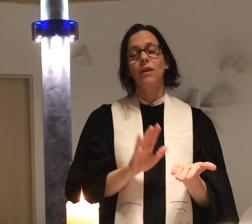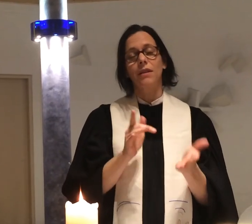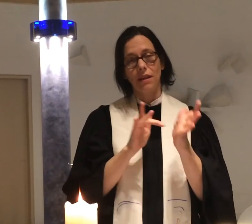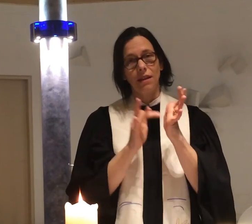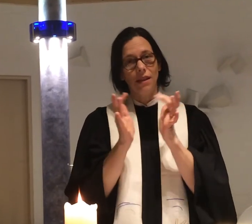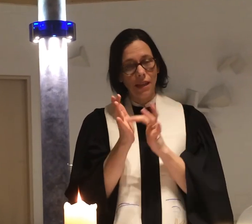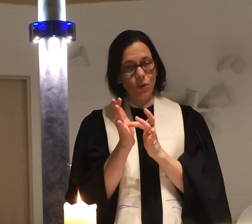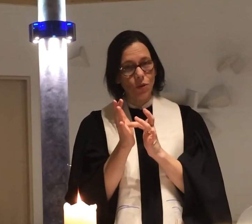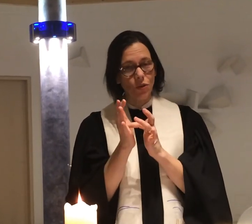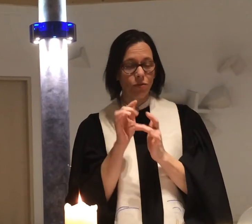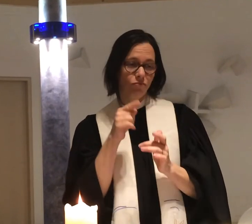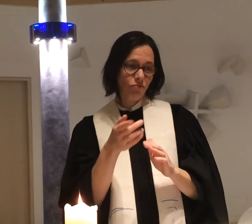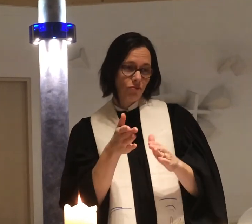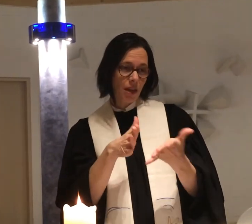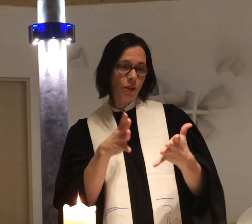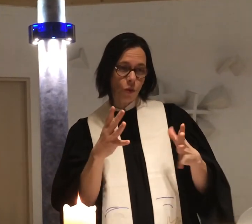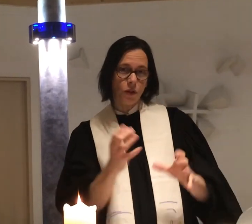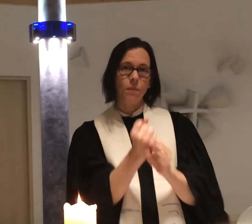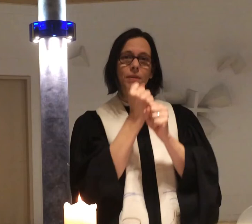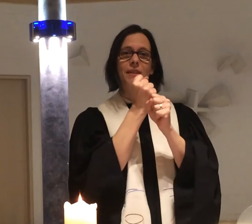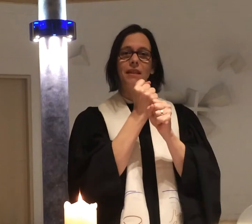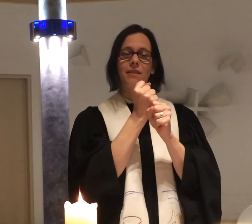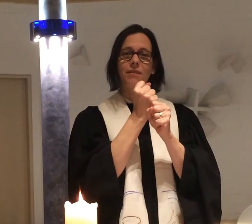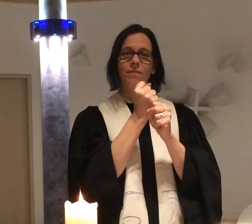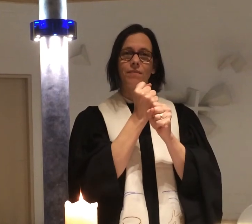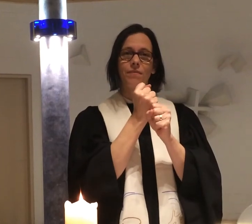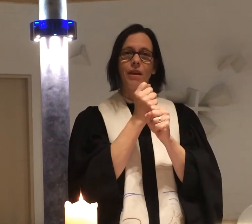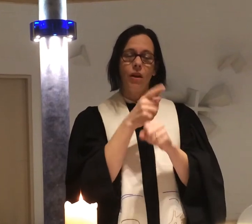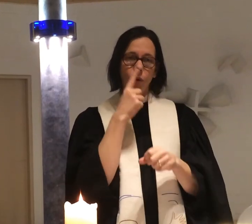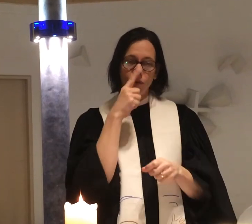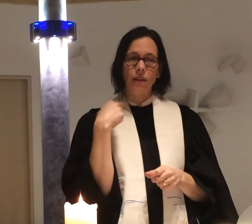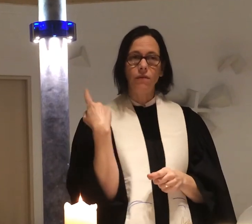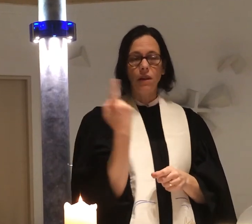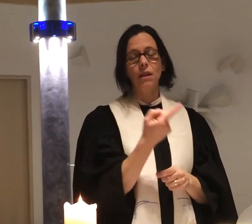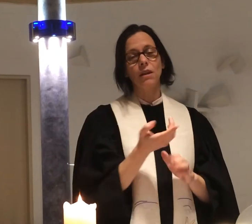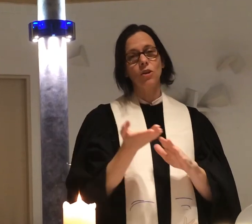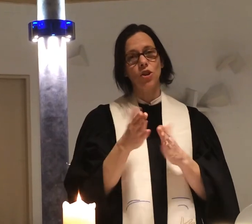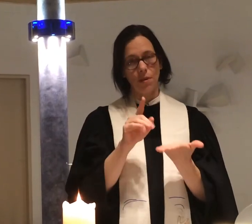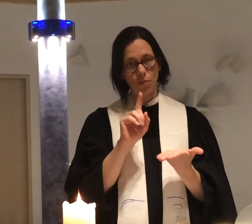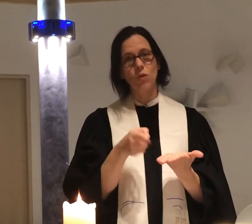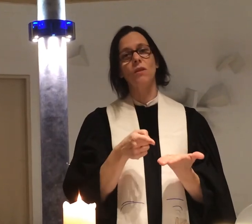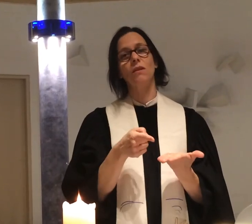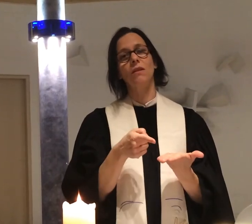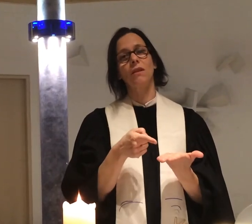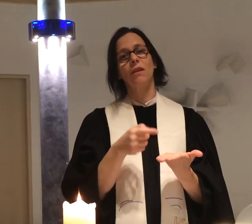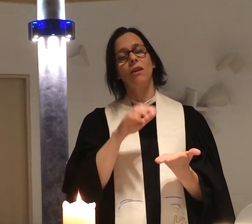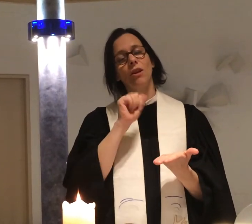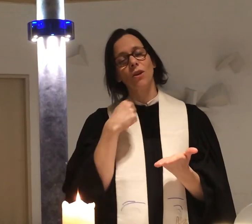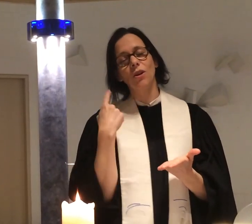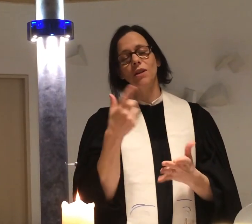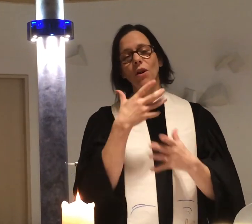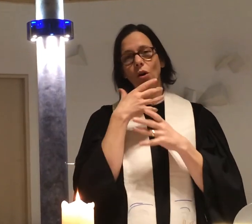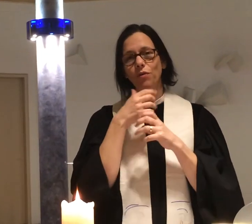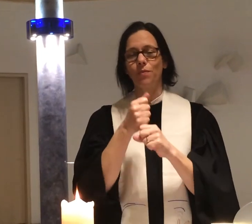Denn Jesus hat den Tod besiegt. Und wenn wir sterben müssen, können wir hoffen,